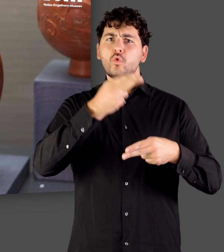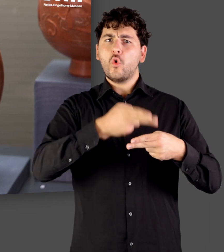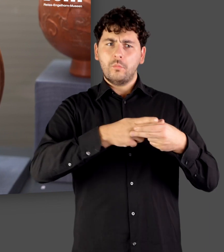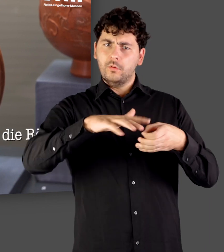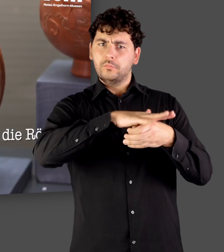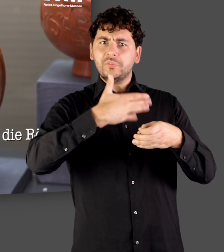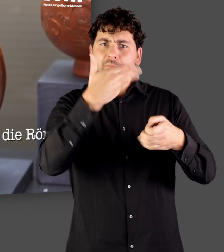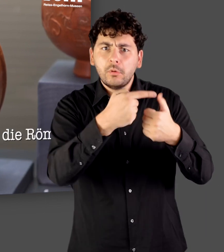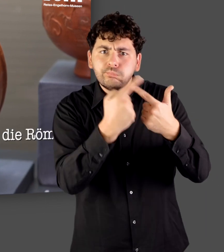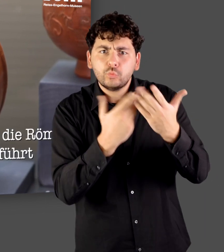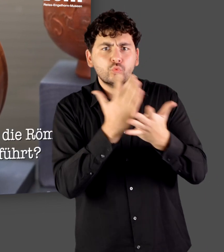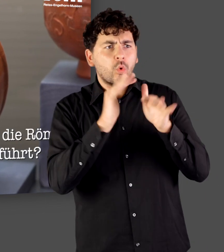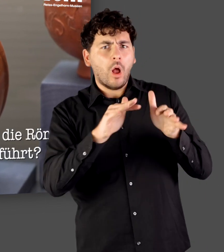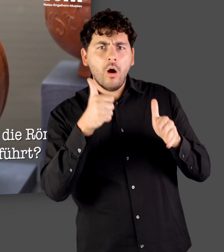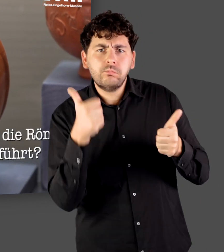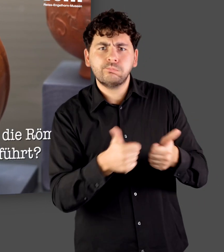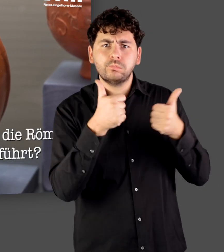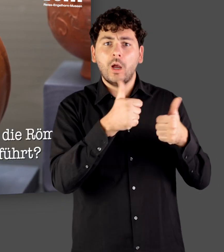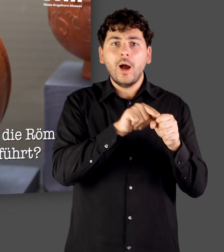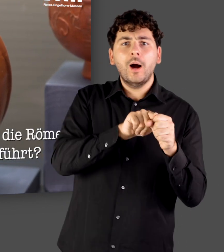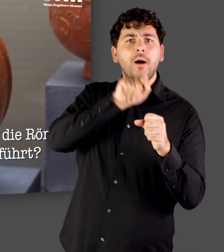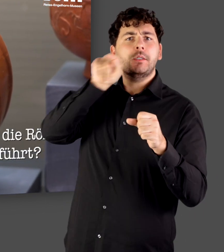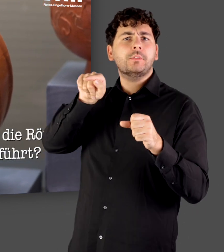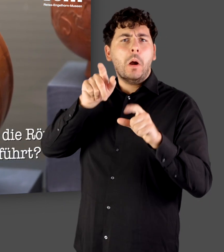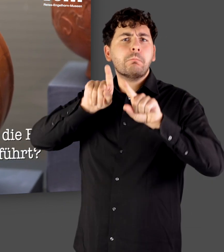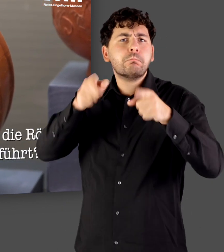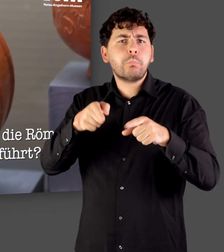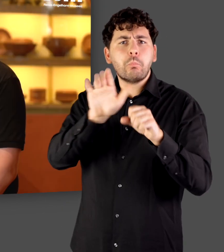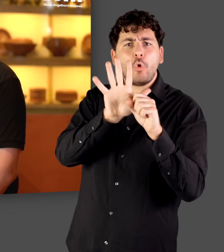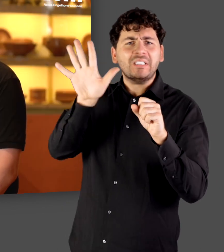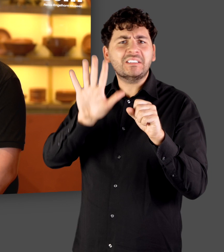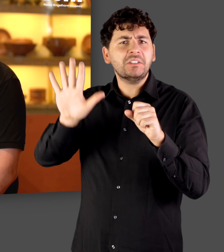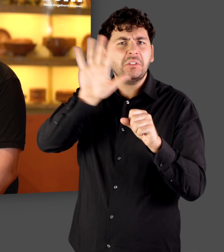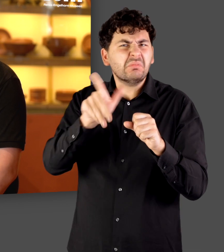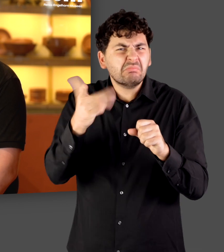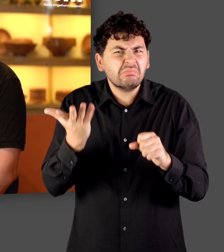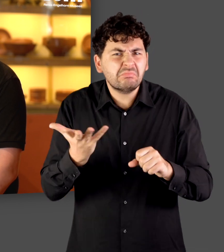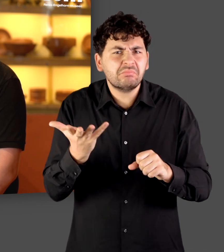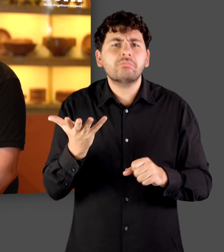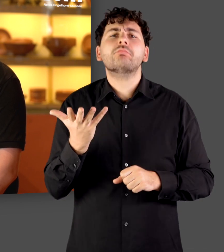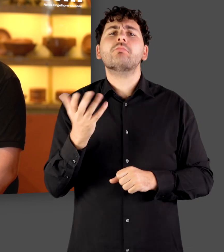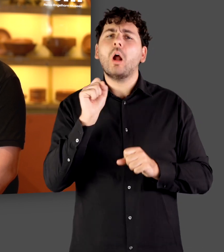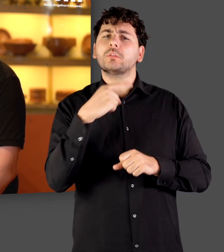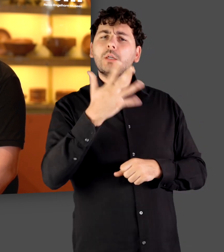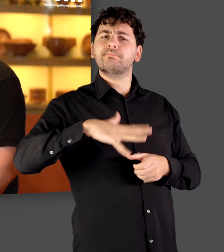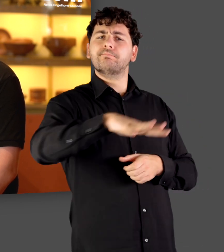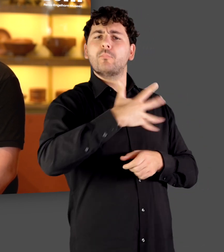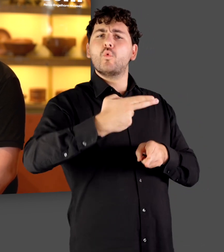Welche Errungenschaften haben die Römer auch in den Provinzen eingeführt? Also man kann sagen, dass nahezu alle